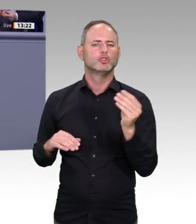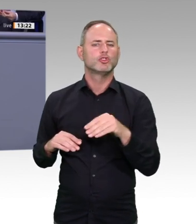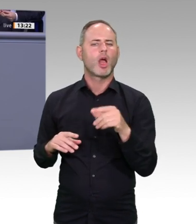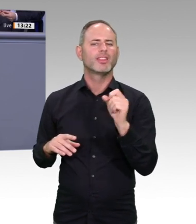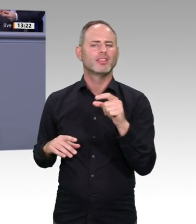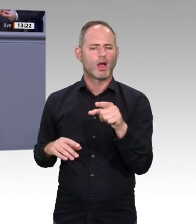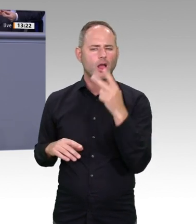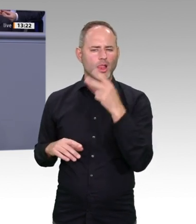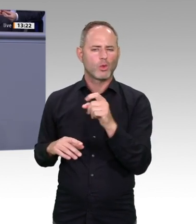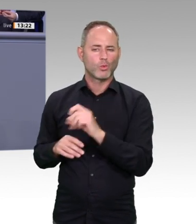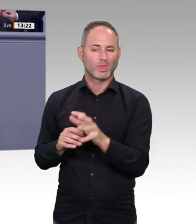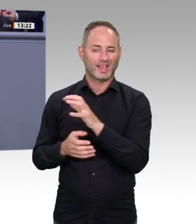Eltern und Hürdenabbau.